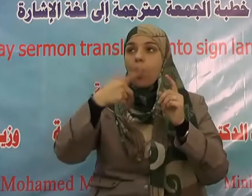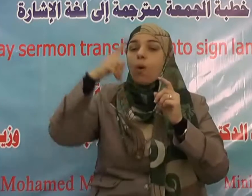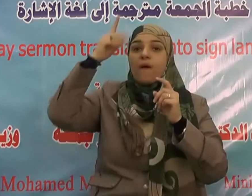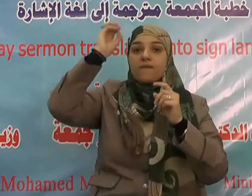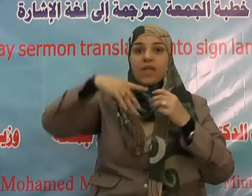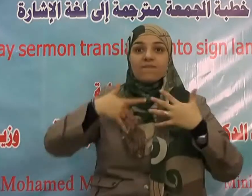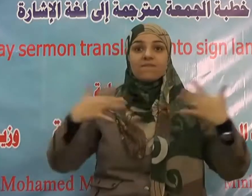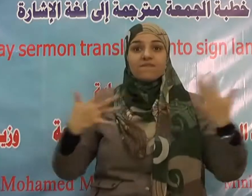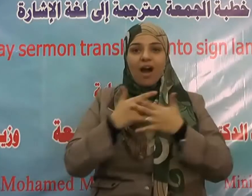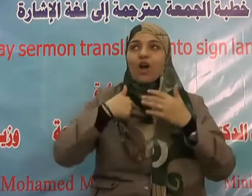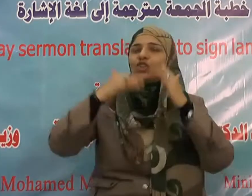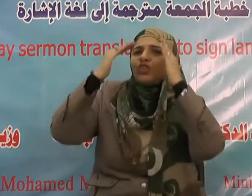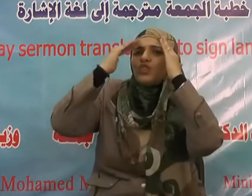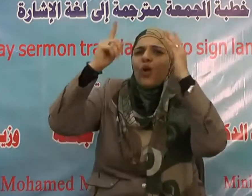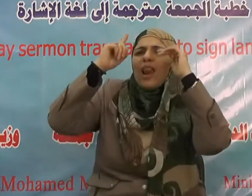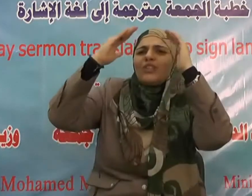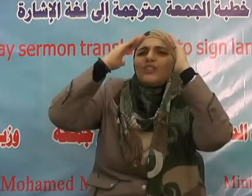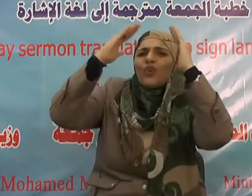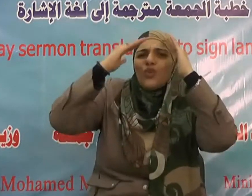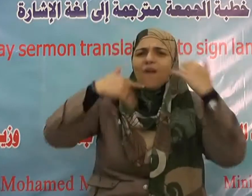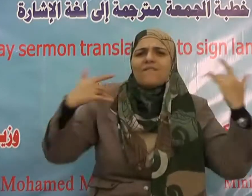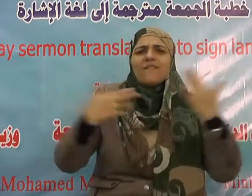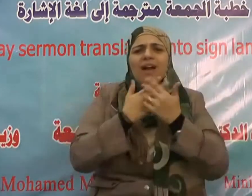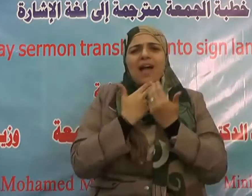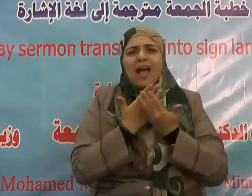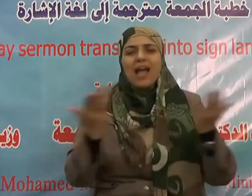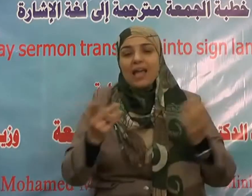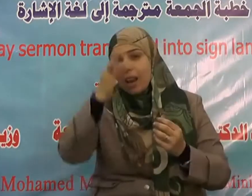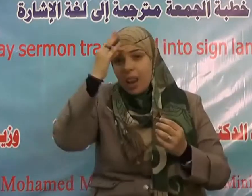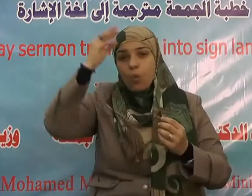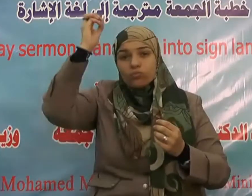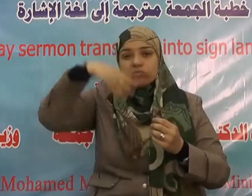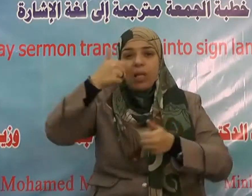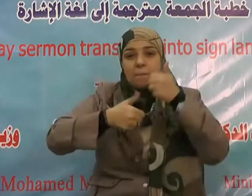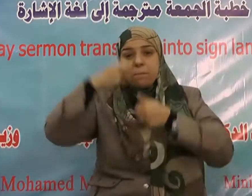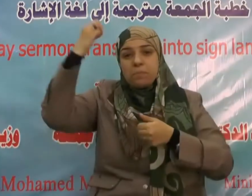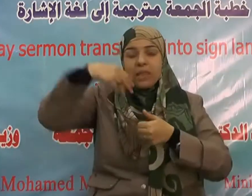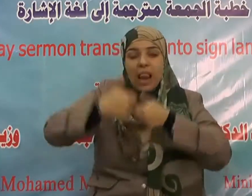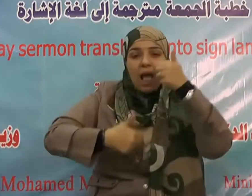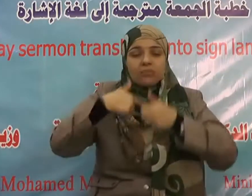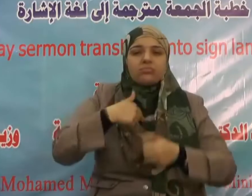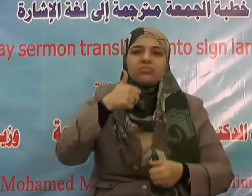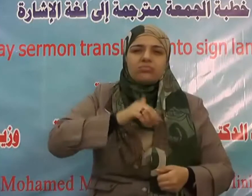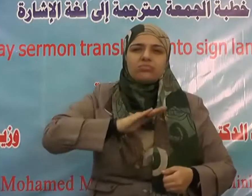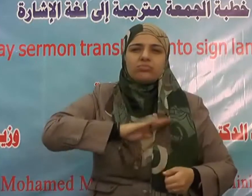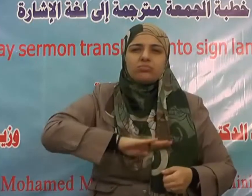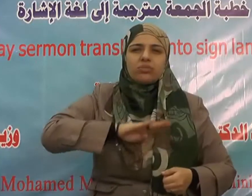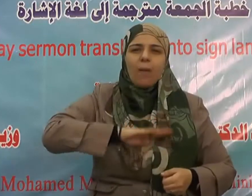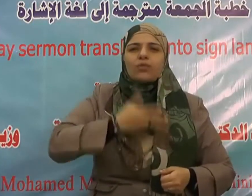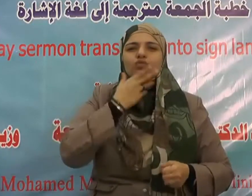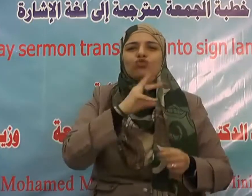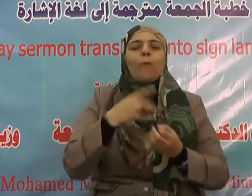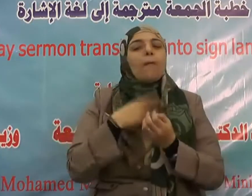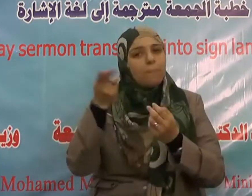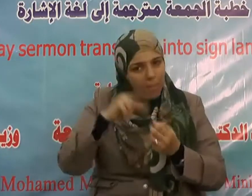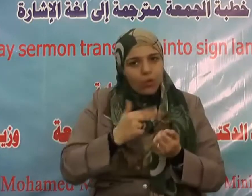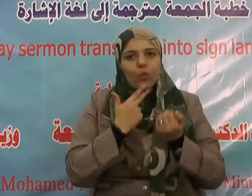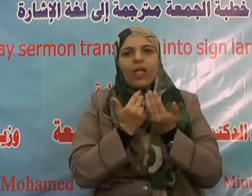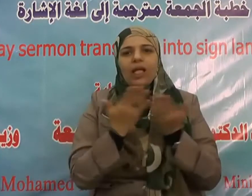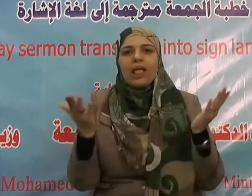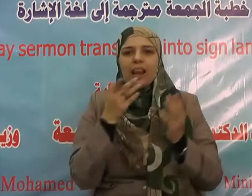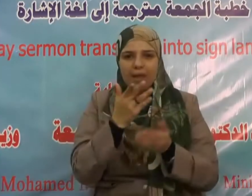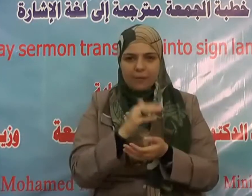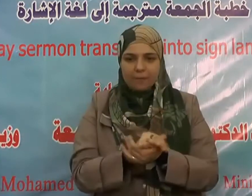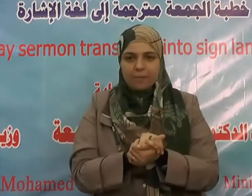هنا تقتضي النصر والعون والتأييد يقول سبحانه يا أيها الذين